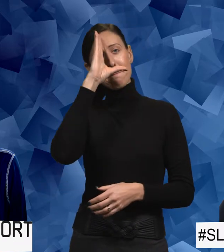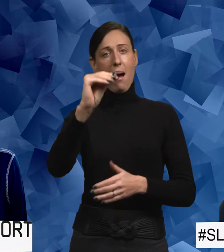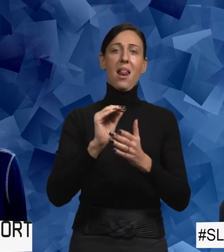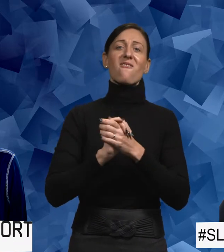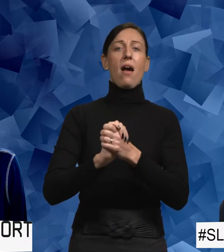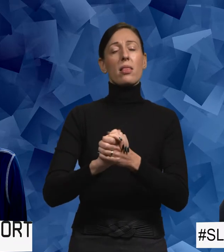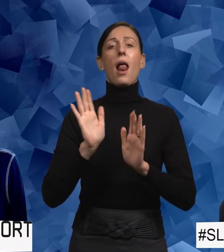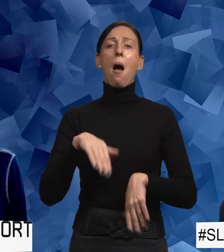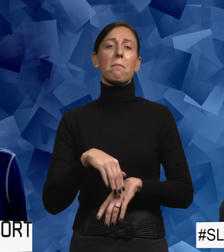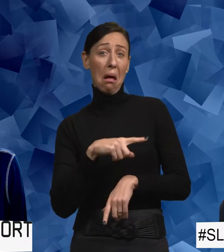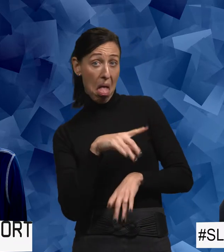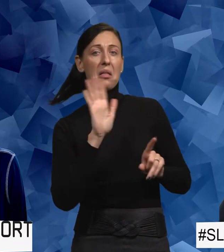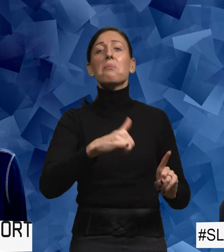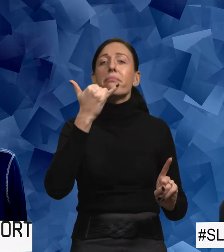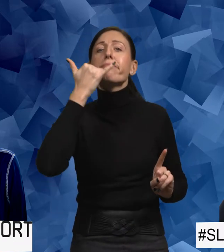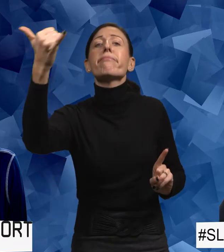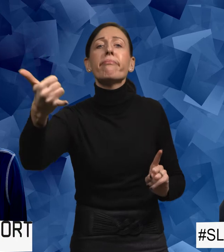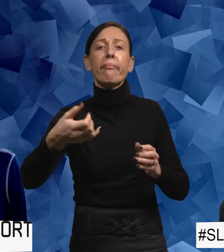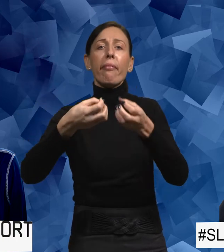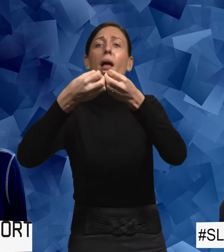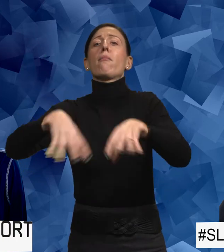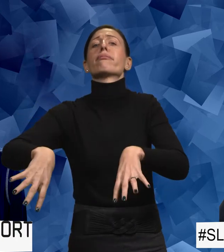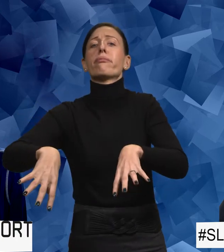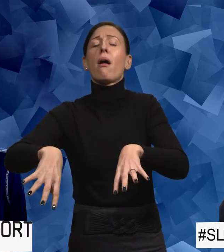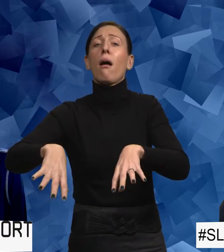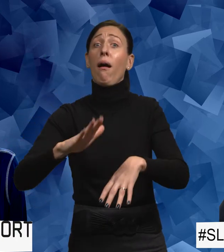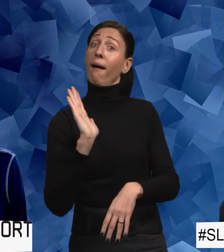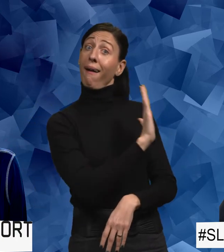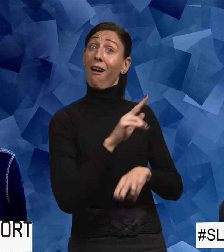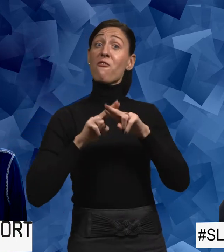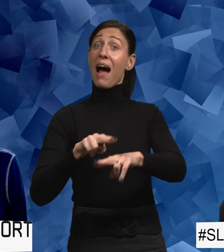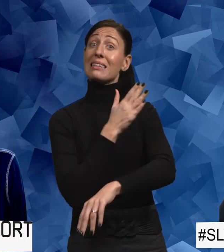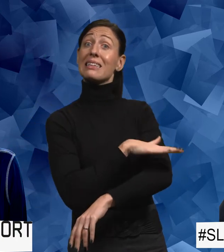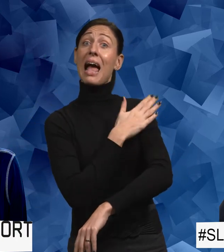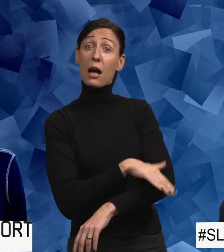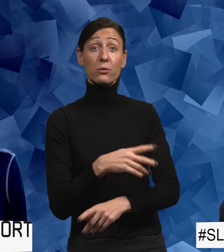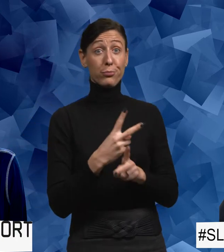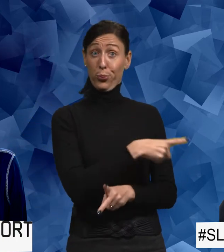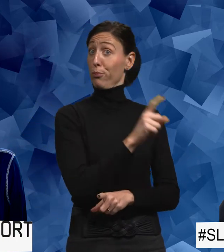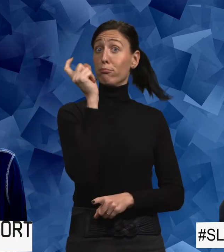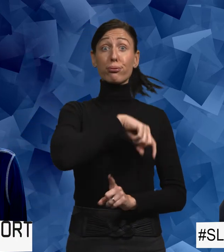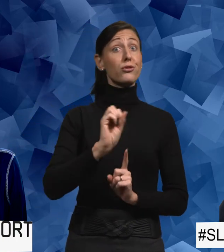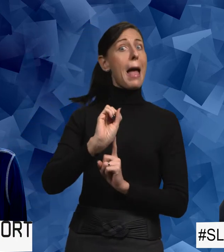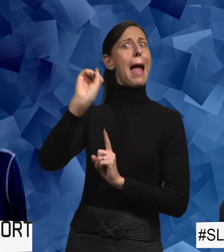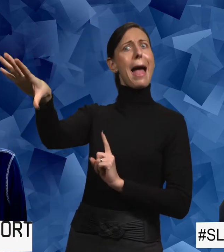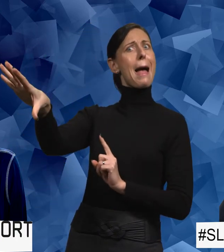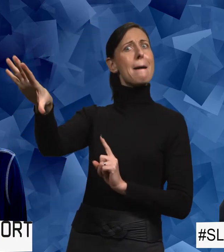de manliga vännerna helt enkelt ringde och avbokade hennes färdtjänst. Hon inte kunde komma